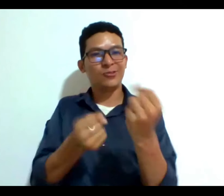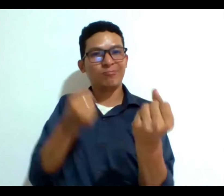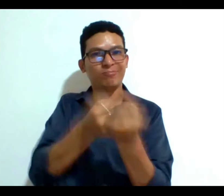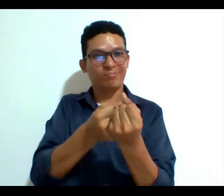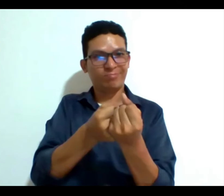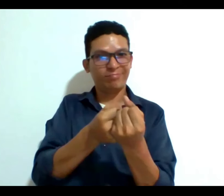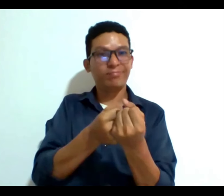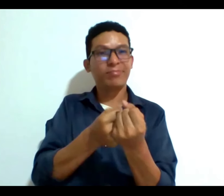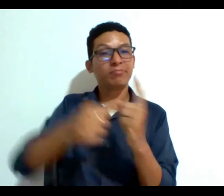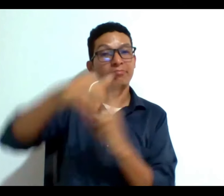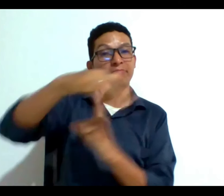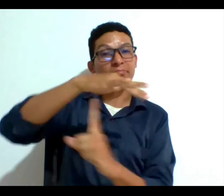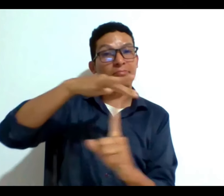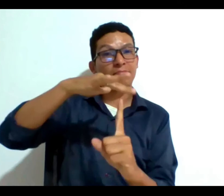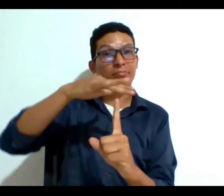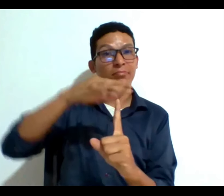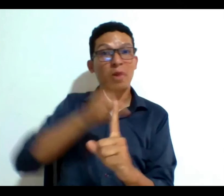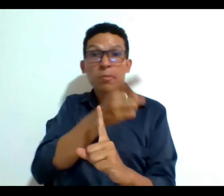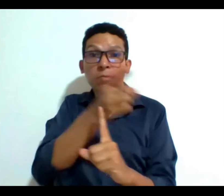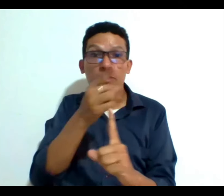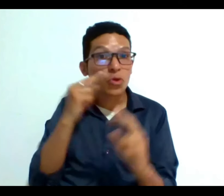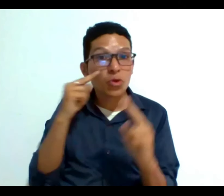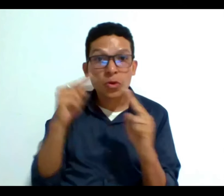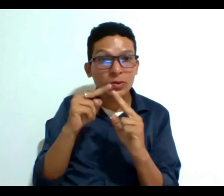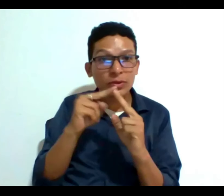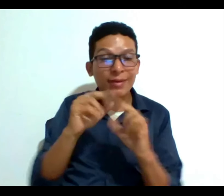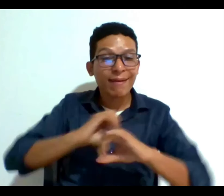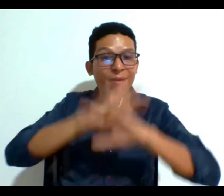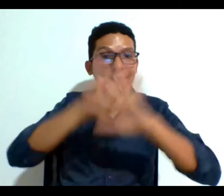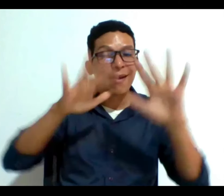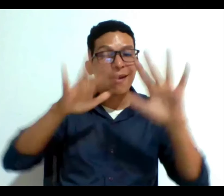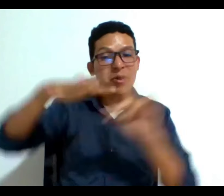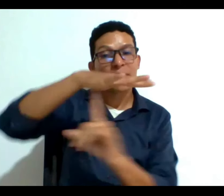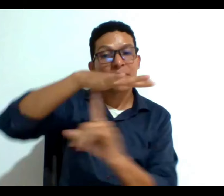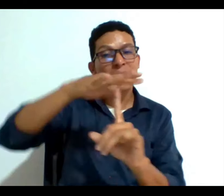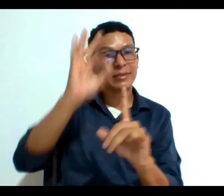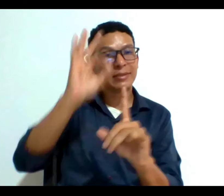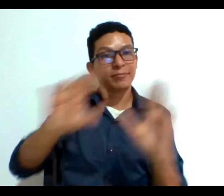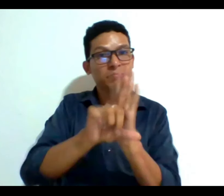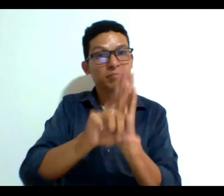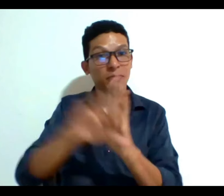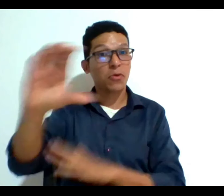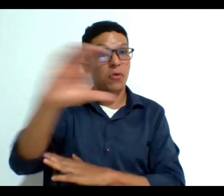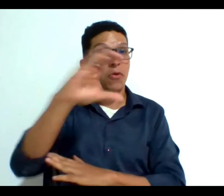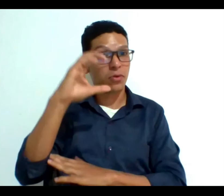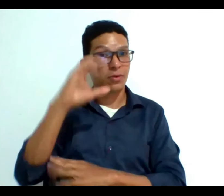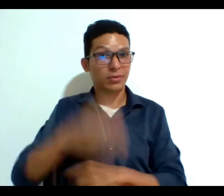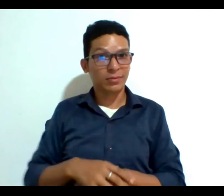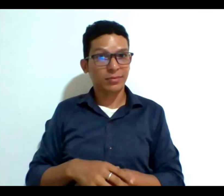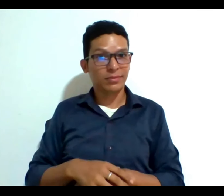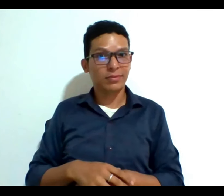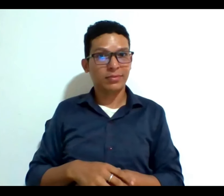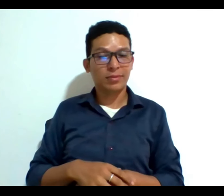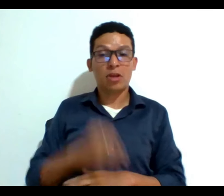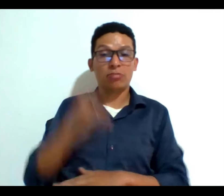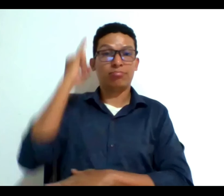contexto por si hay alguien que no tuviera claro que ese es el contexto legal en el país y sé si otros centros académicos